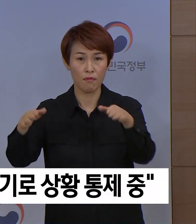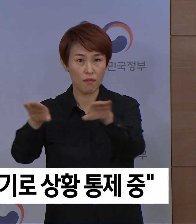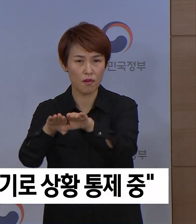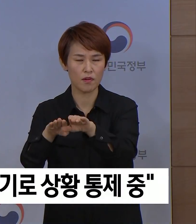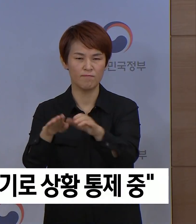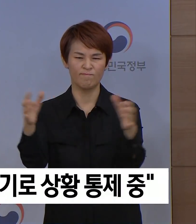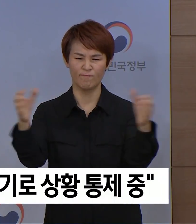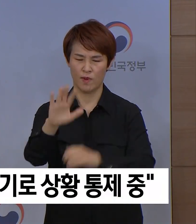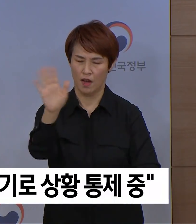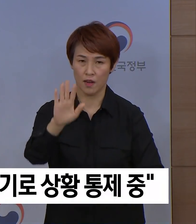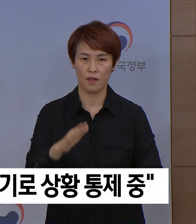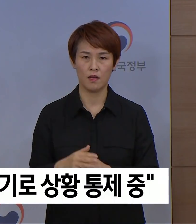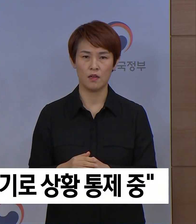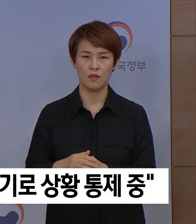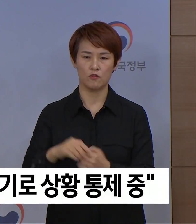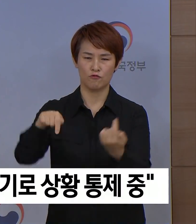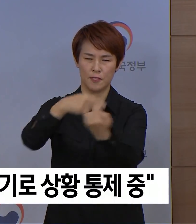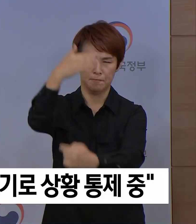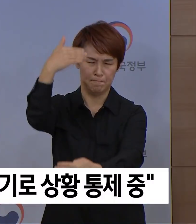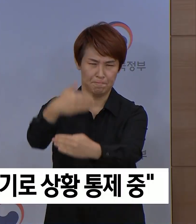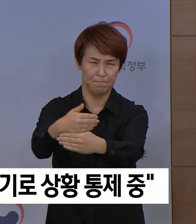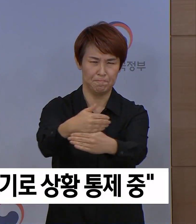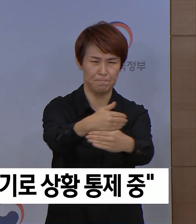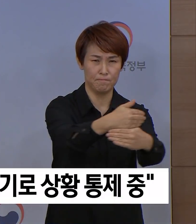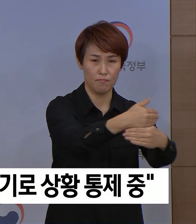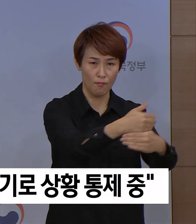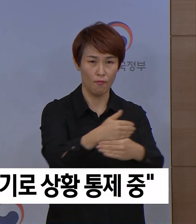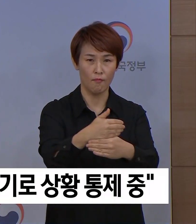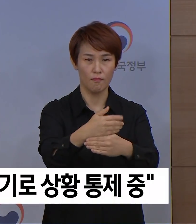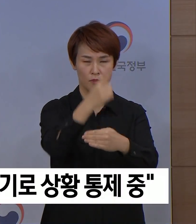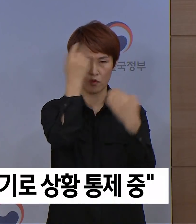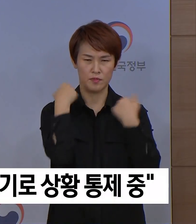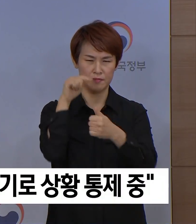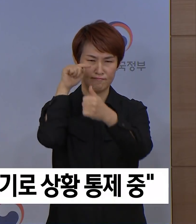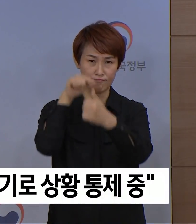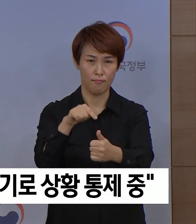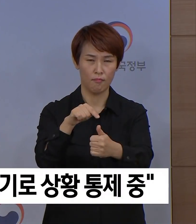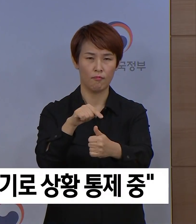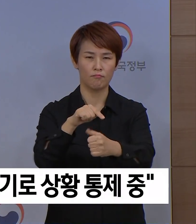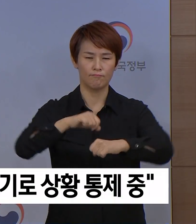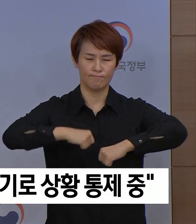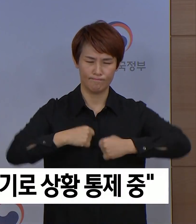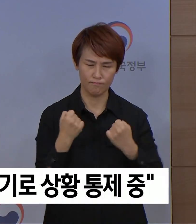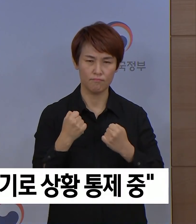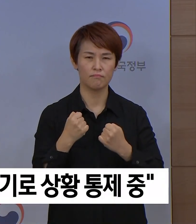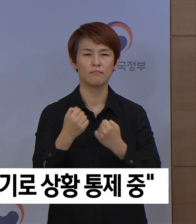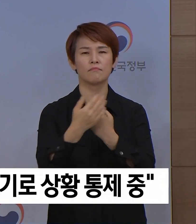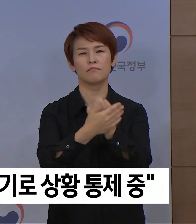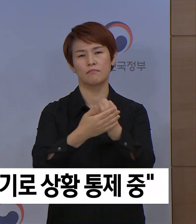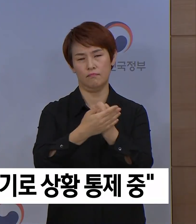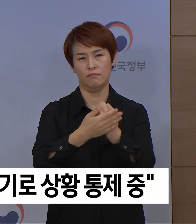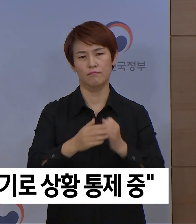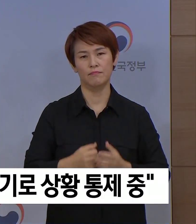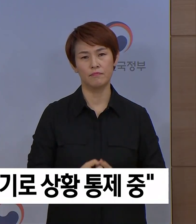운영을 중단하거나 방역당국이 정한 준수상 지키기에 동참해 주신 덕분이며